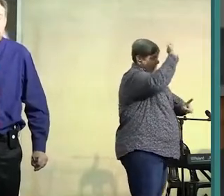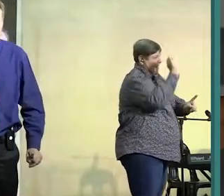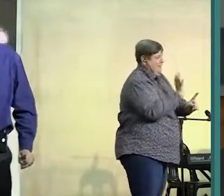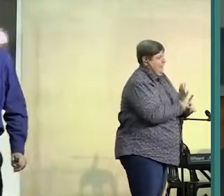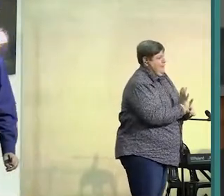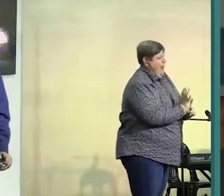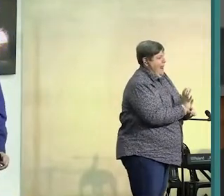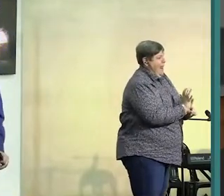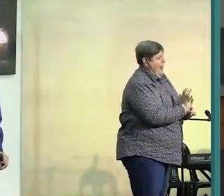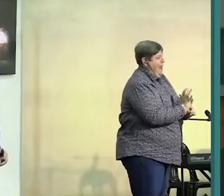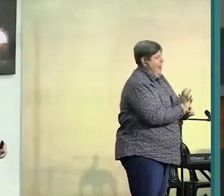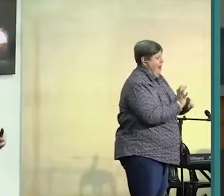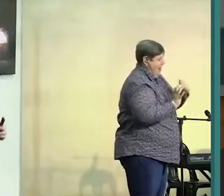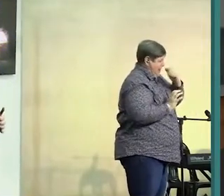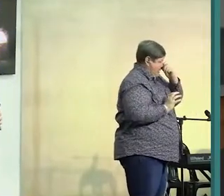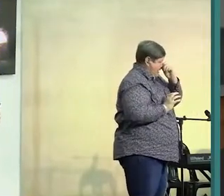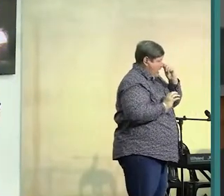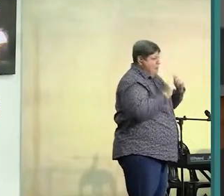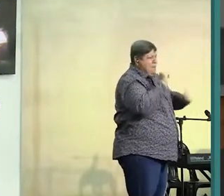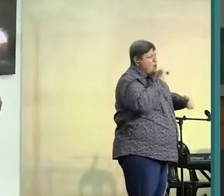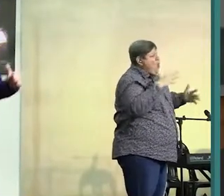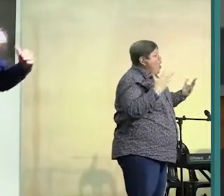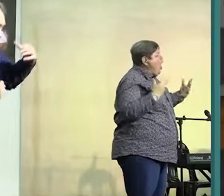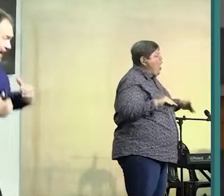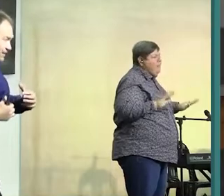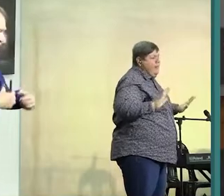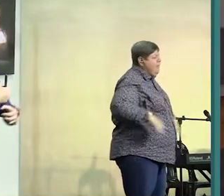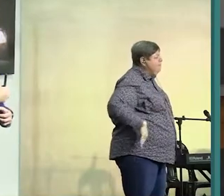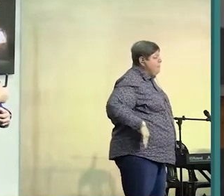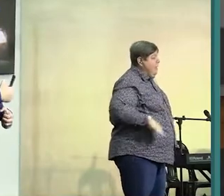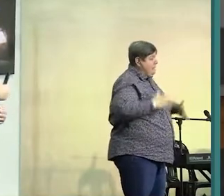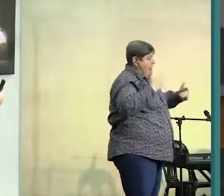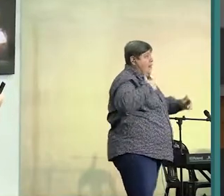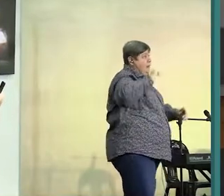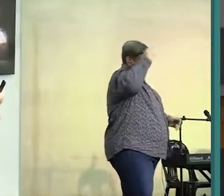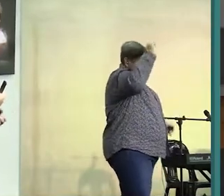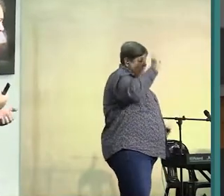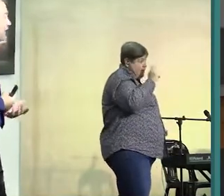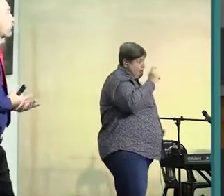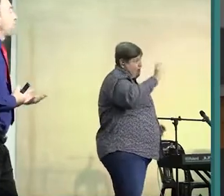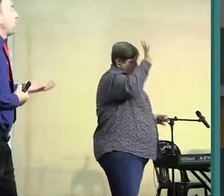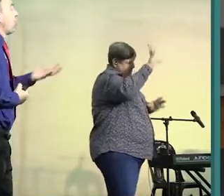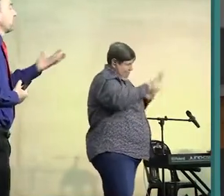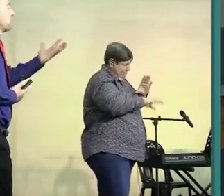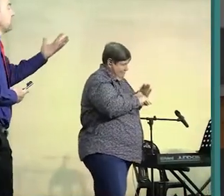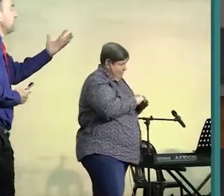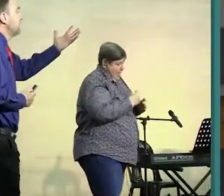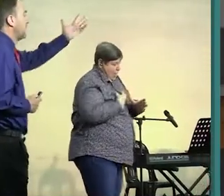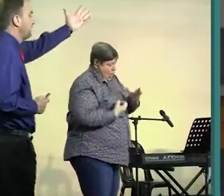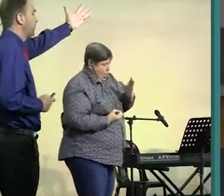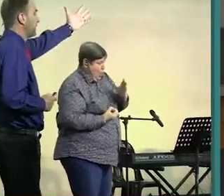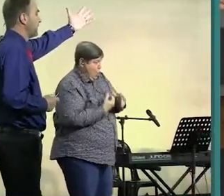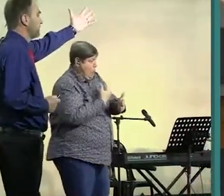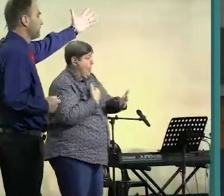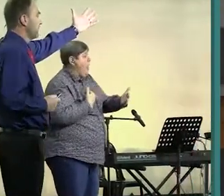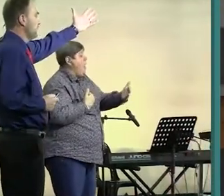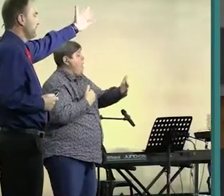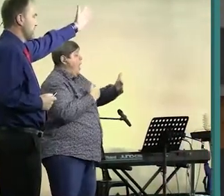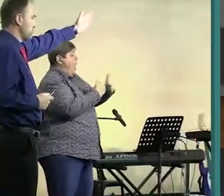enigste manier hoe dit kan gebeur is, is wanneer ek die woord van die Heere in my hart beren en ek groei nader aan die Vader. Want dit is ook